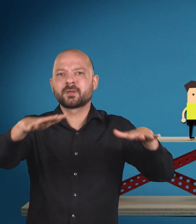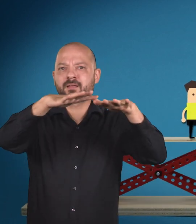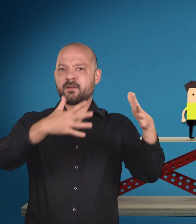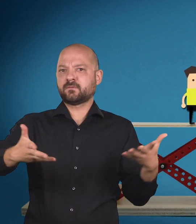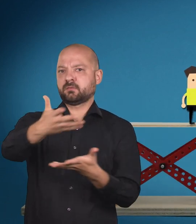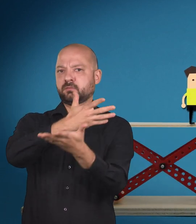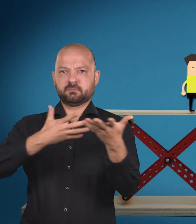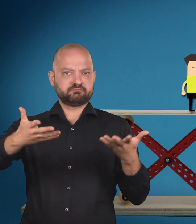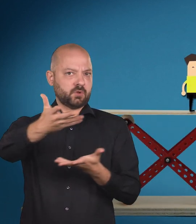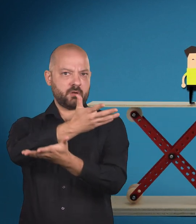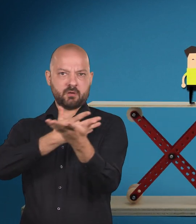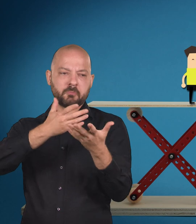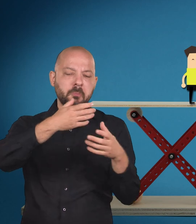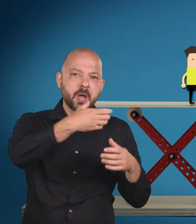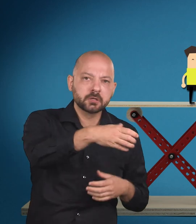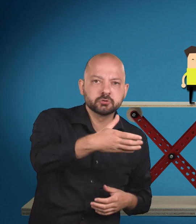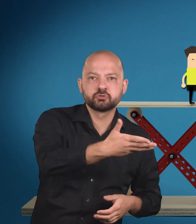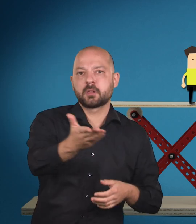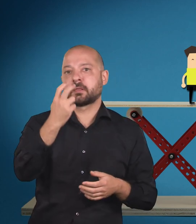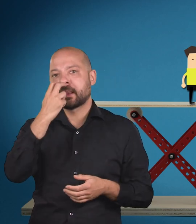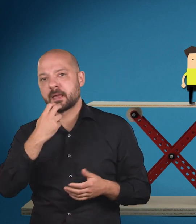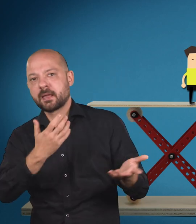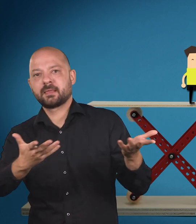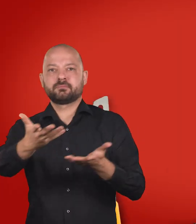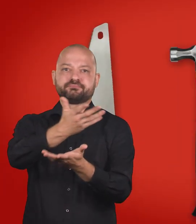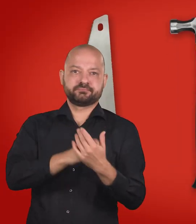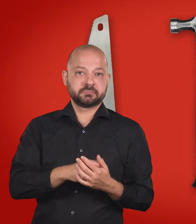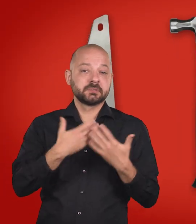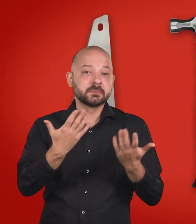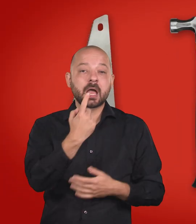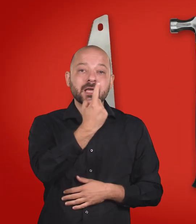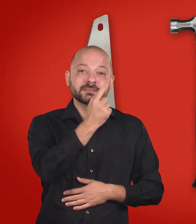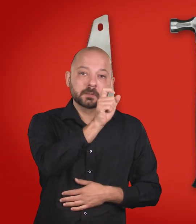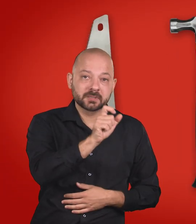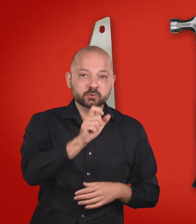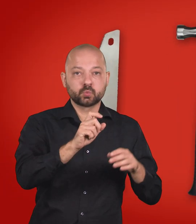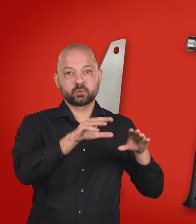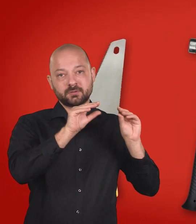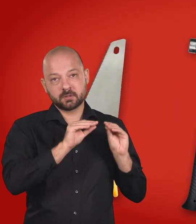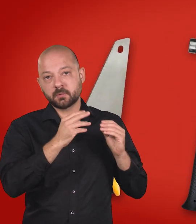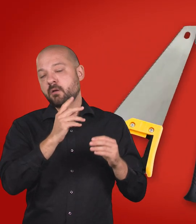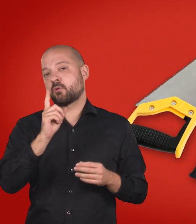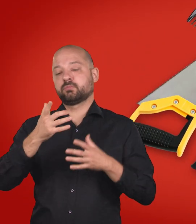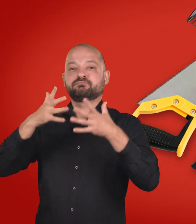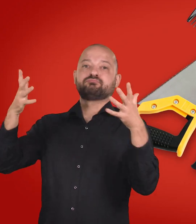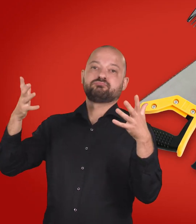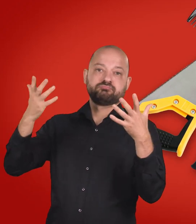Lehrlinge. Vom Ein-Personen-Unternehmen bis zum großen Arbeitgeber. Das Prinzip lautet, einer für alle, alle für allen.